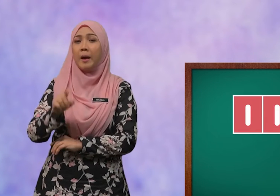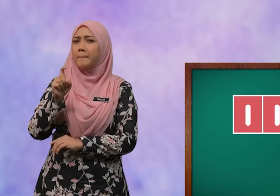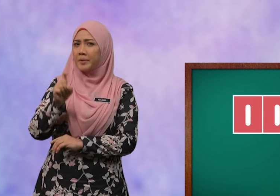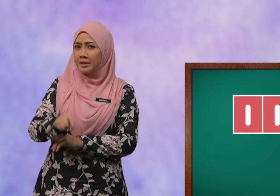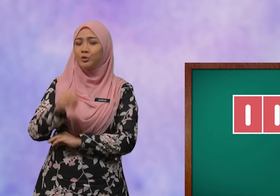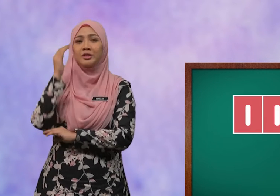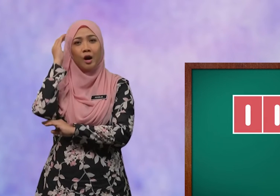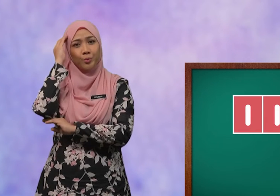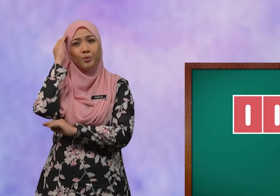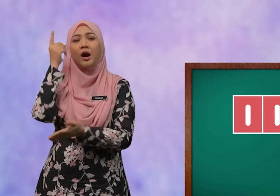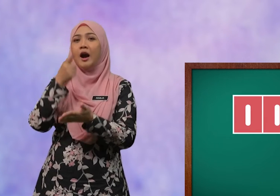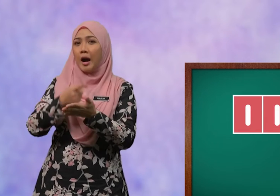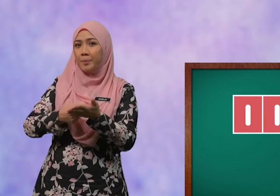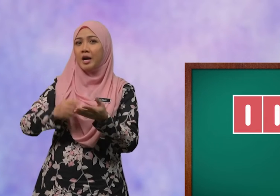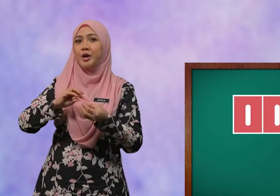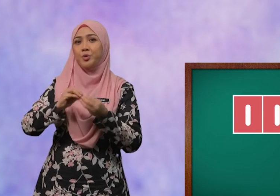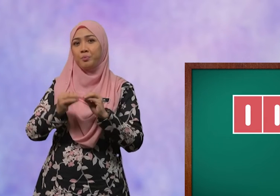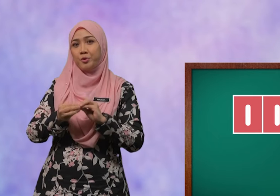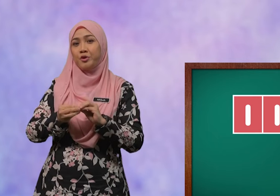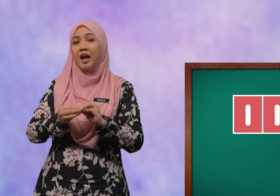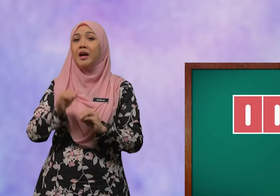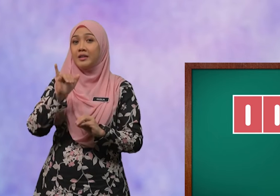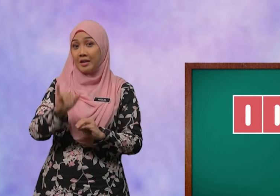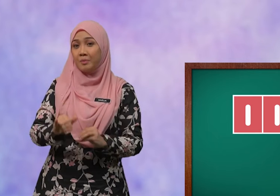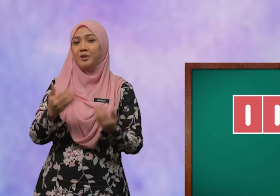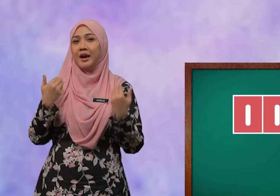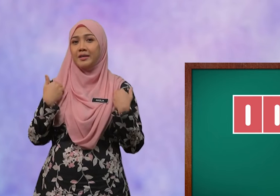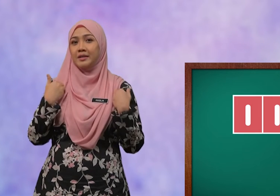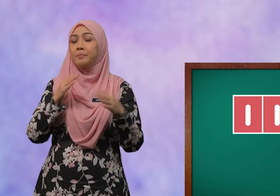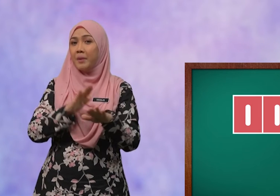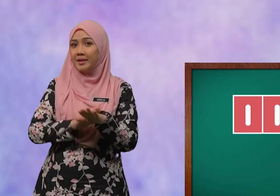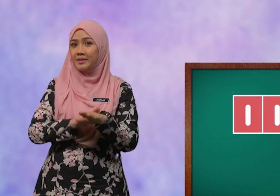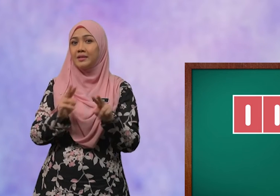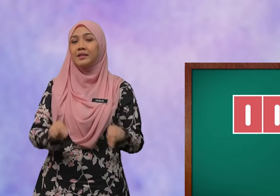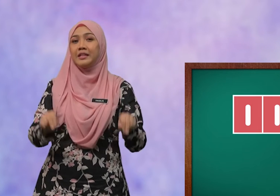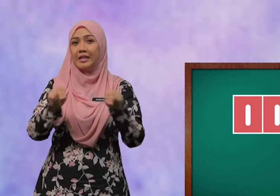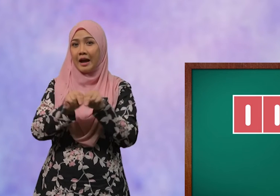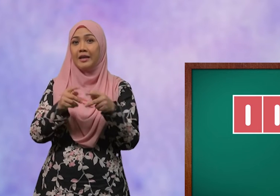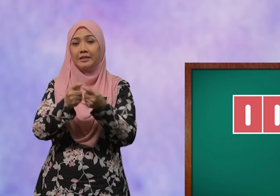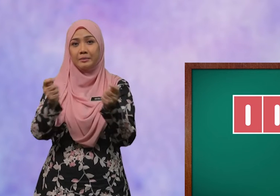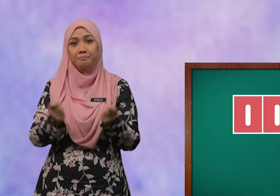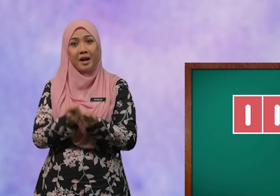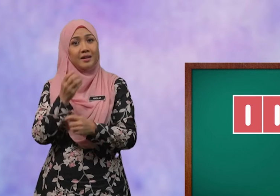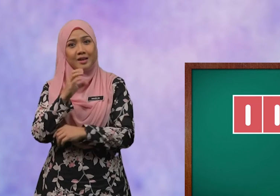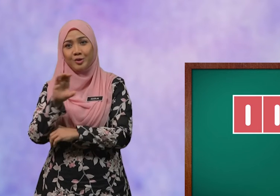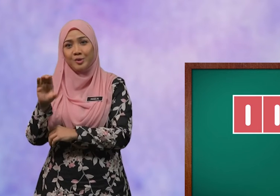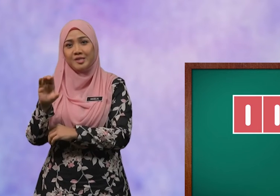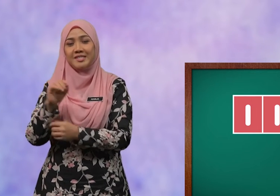perlu tahu apakah nombor yang berada pada nilai tempat ratus.